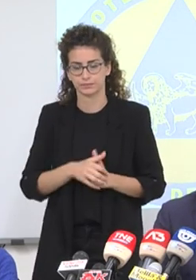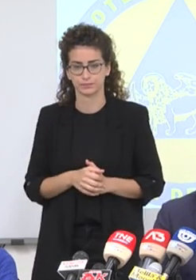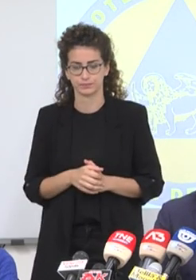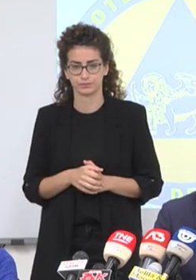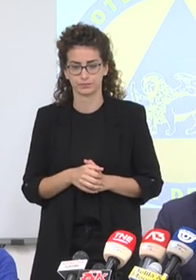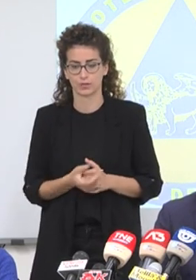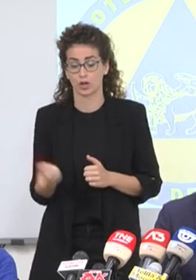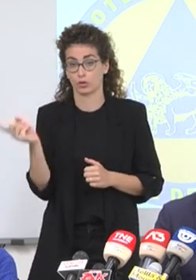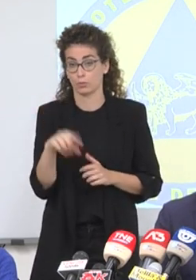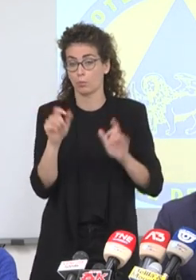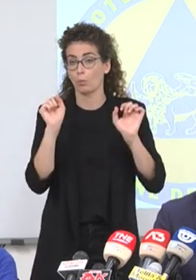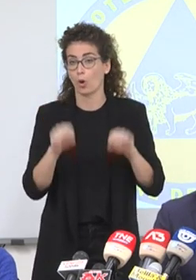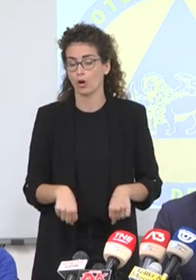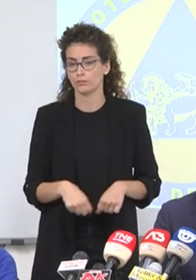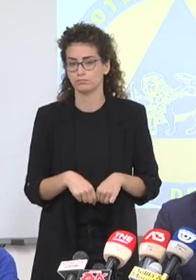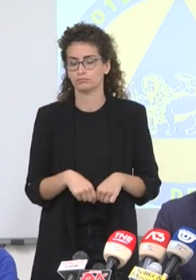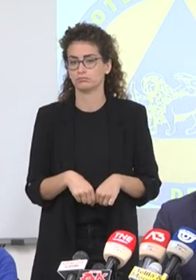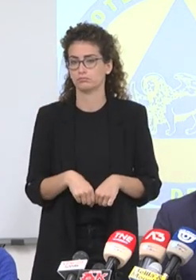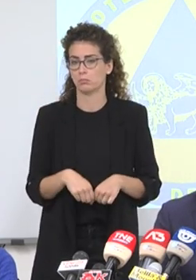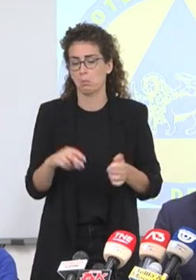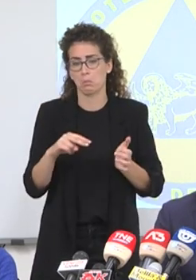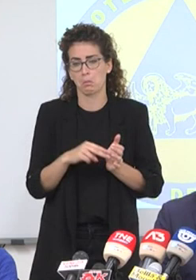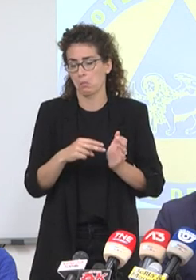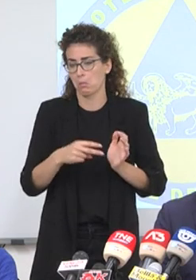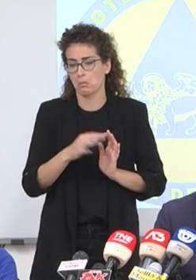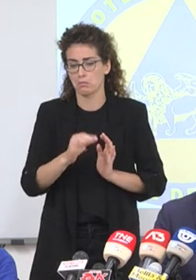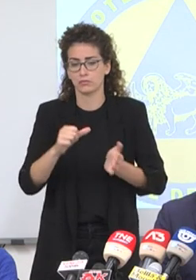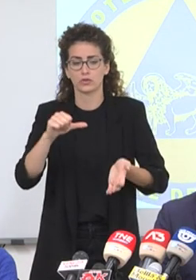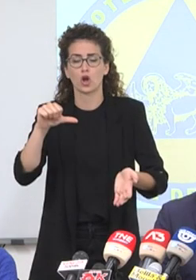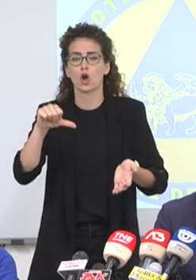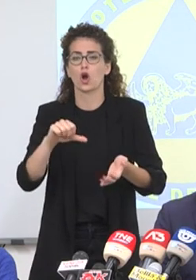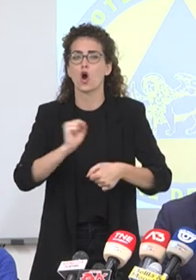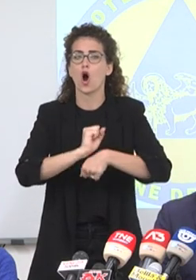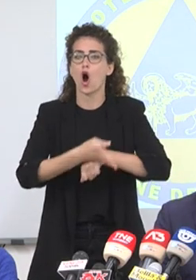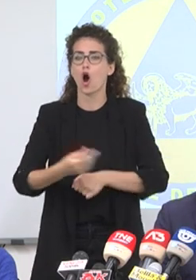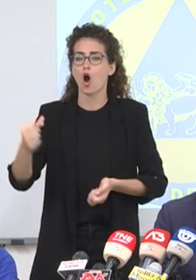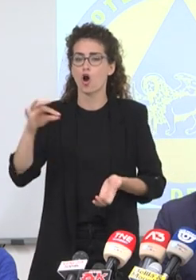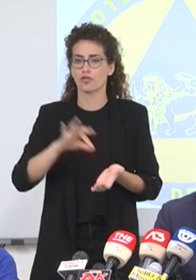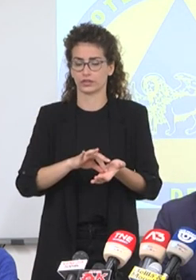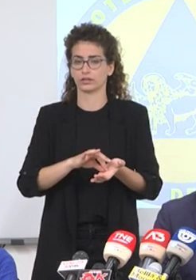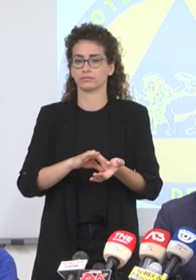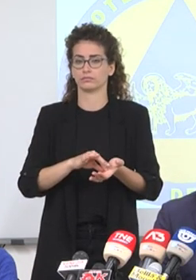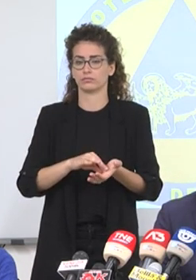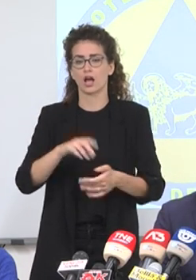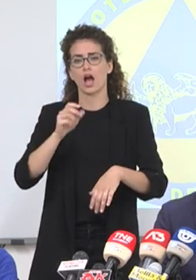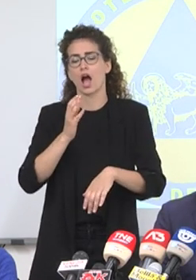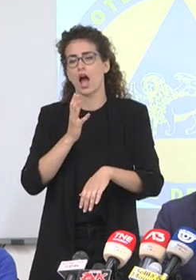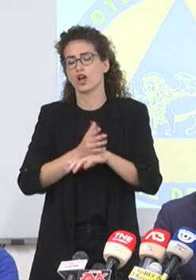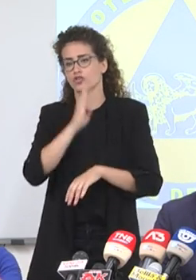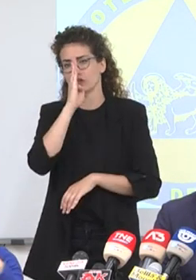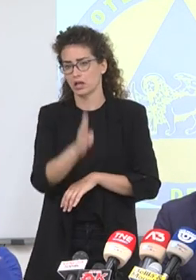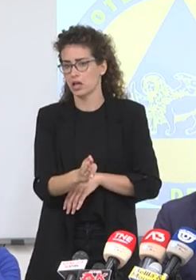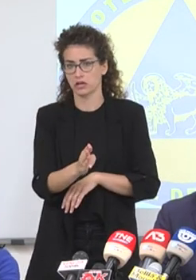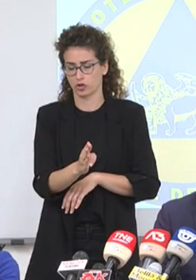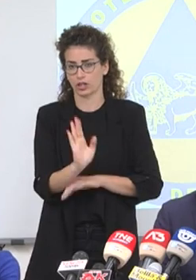da domani possono tranquillamente andare in uno dei Covid Point, con accesso diretto, senza ricette,